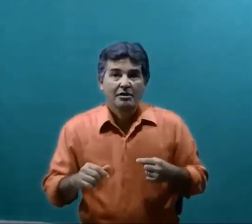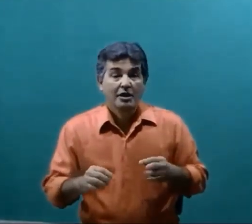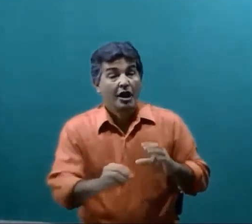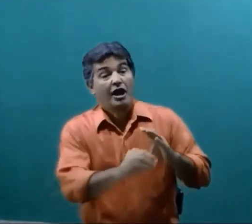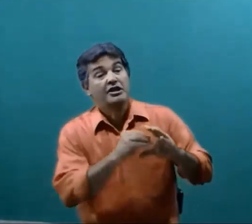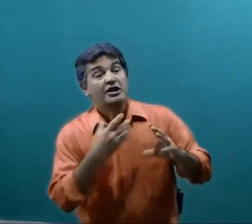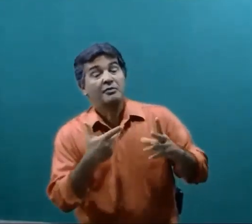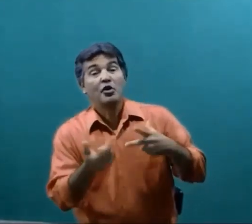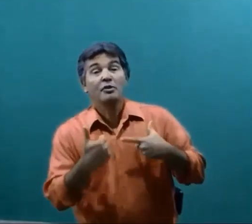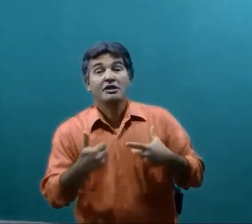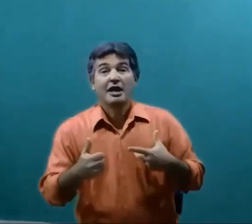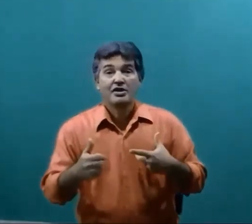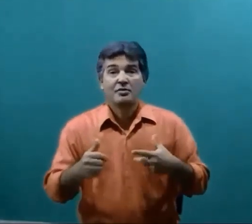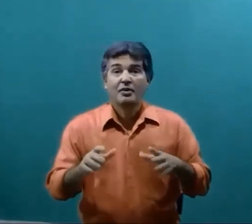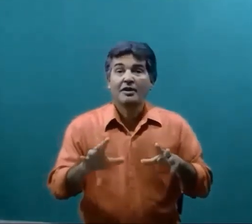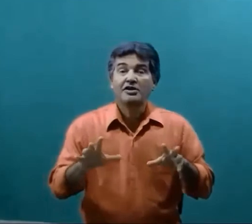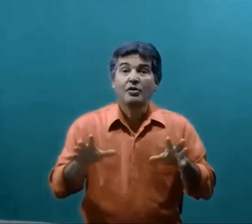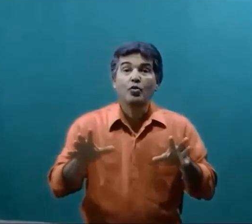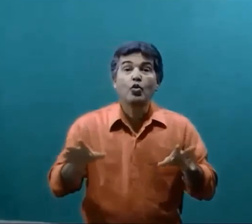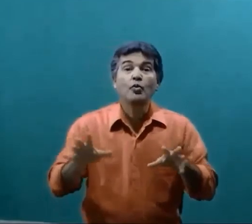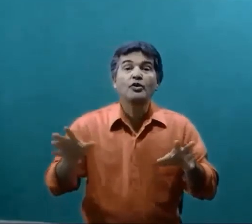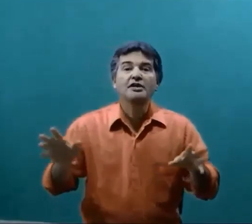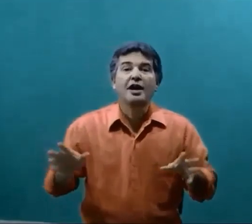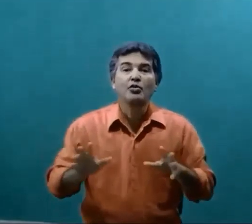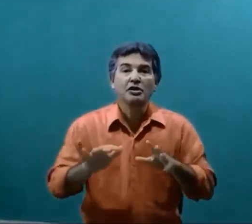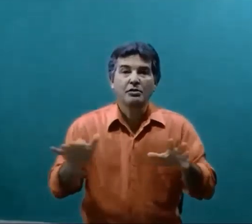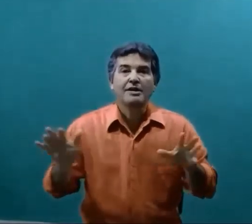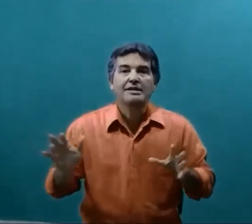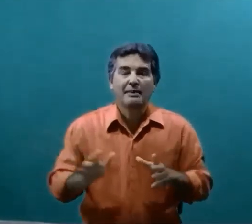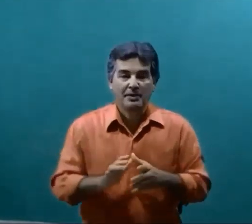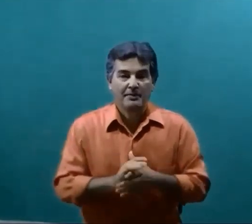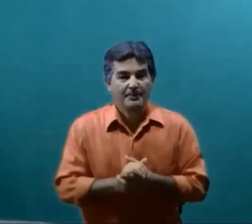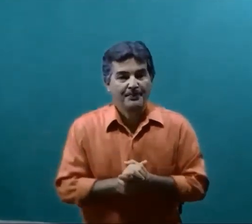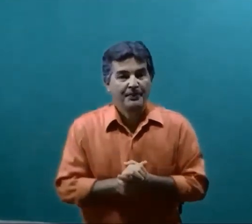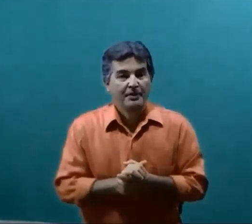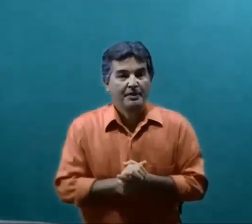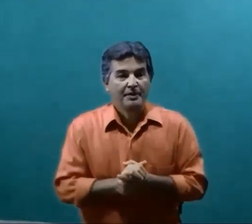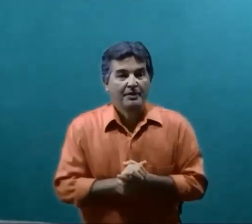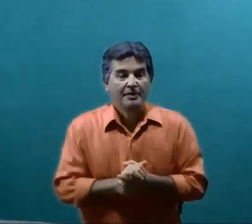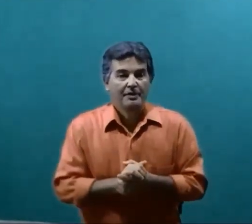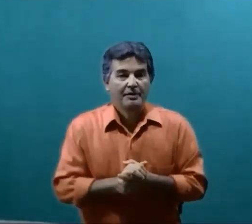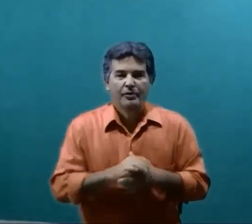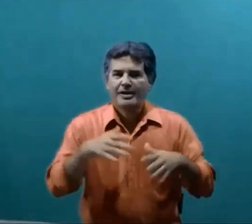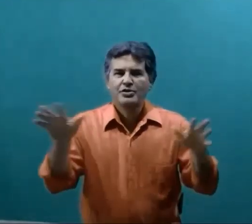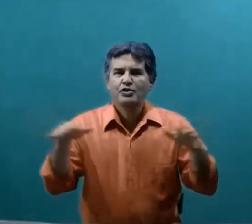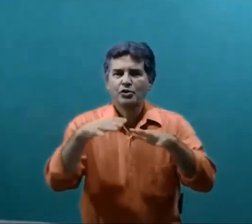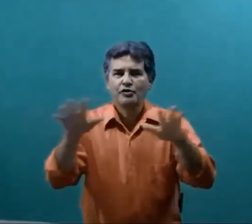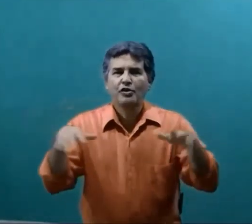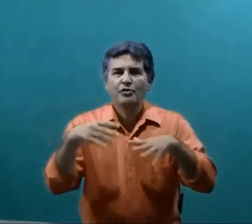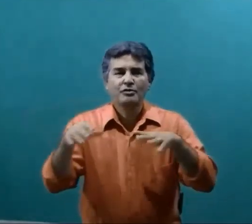Que recebeu a mensagem Porque eles tem um grupo De saúde no WhatsApp O Brasil todo Ficam